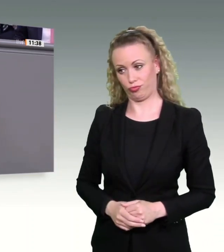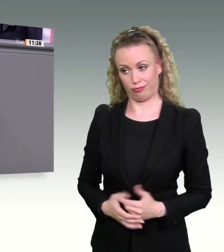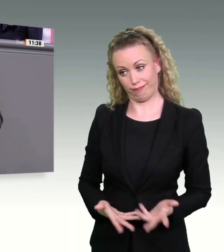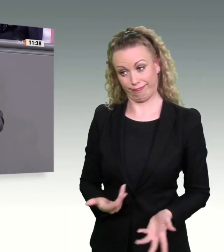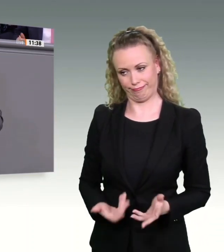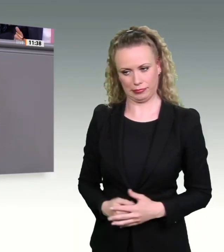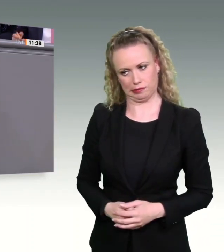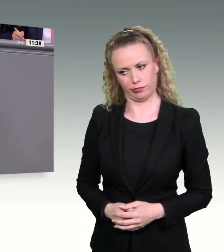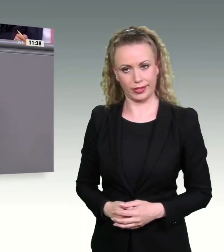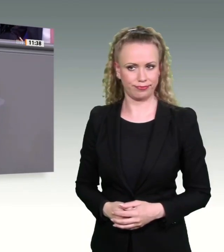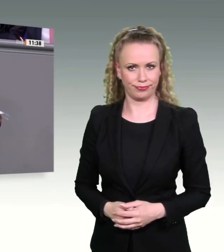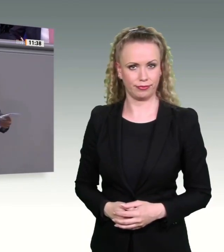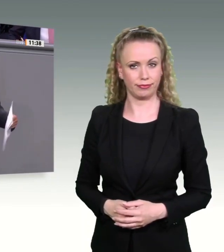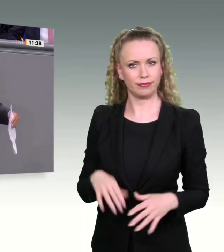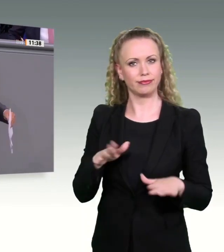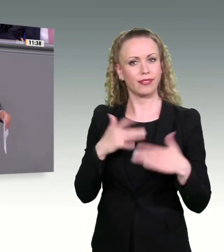Herzlichen Dank.